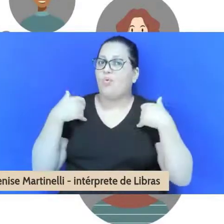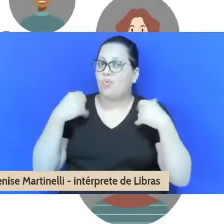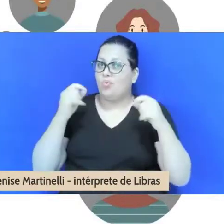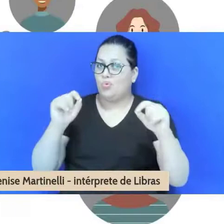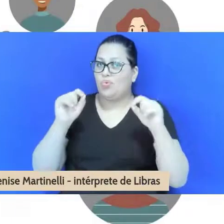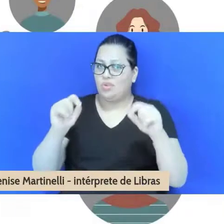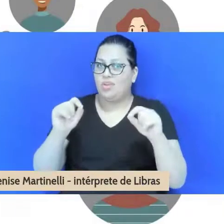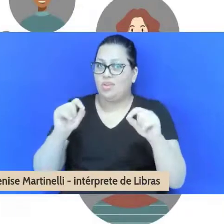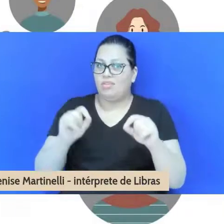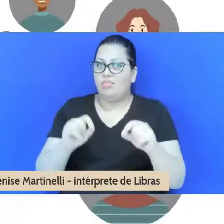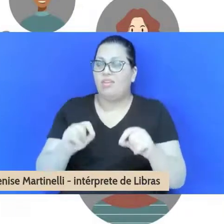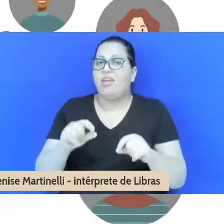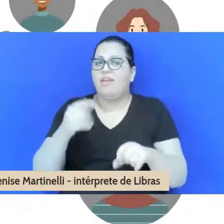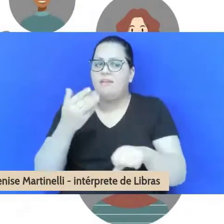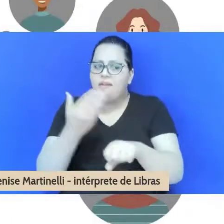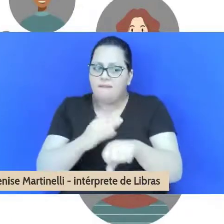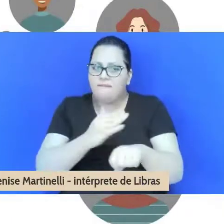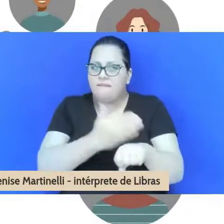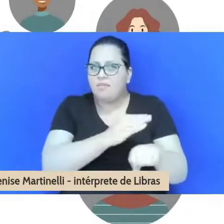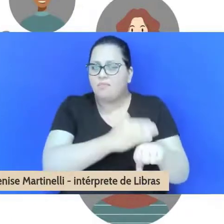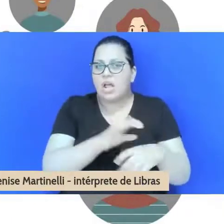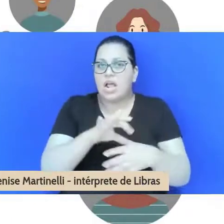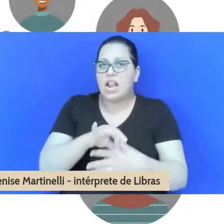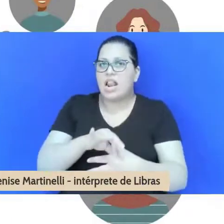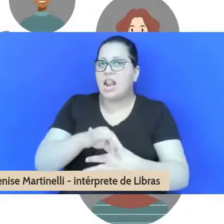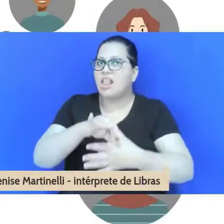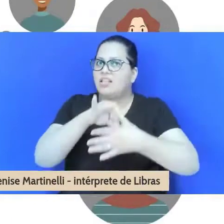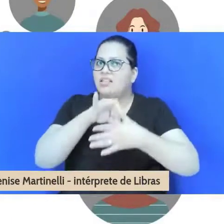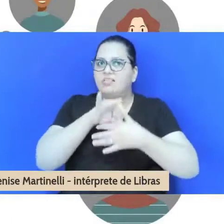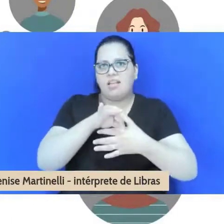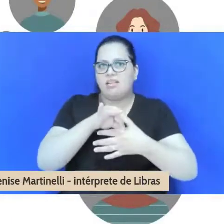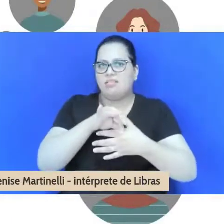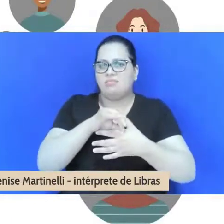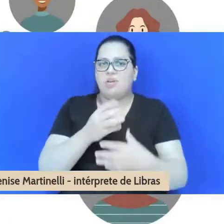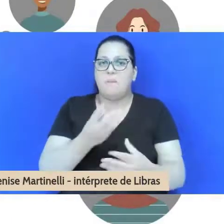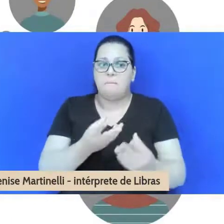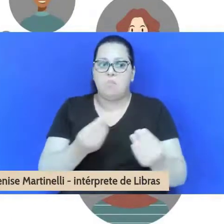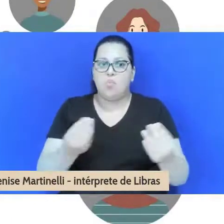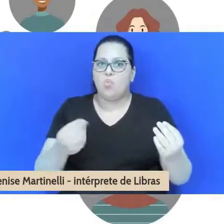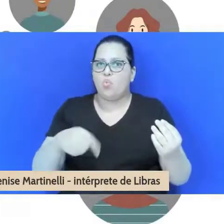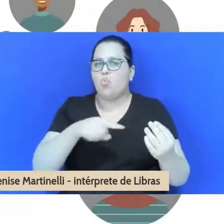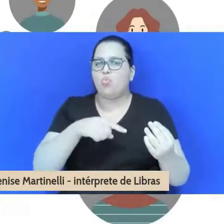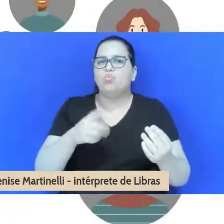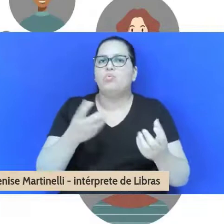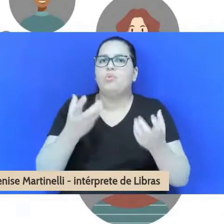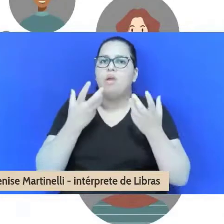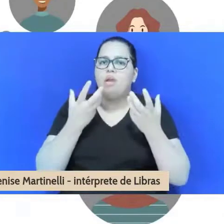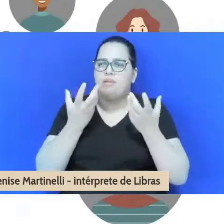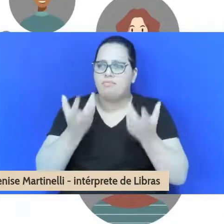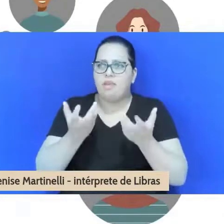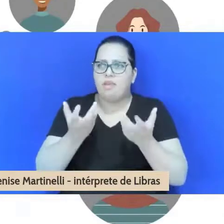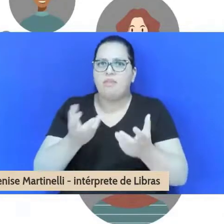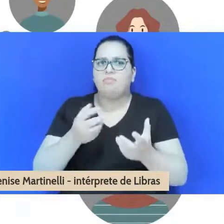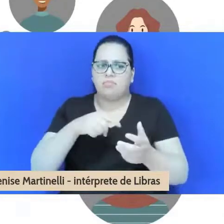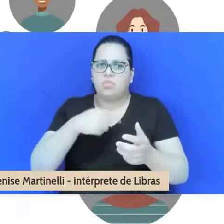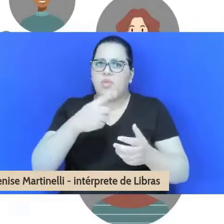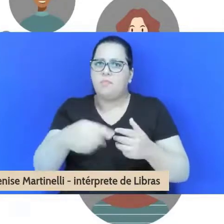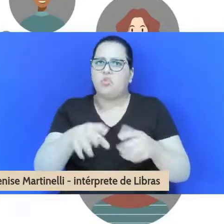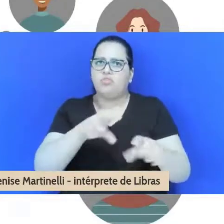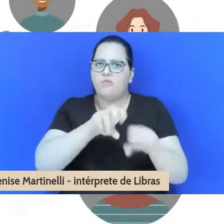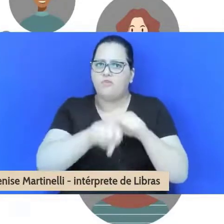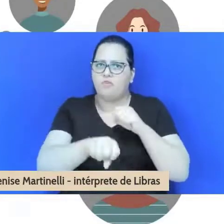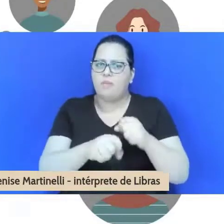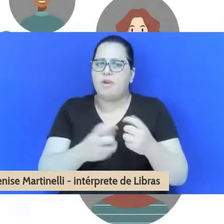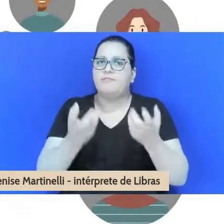Muitos saíram com realmente empenho de ser professor e muitos adentraram na carreira docente.